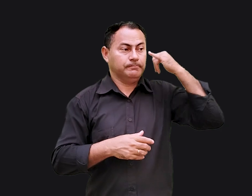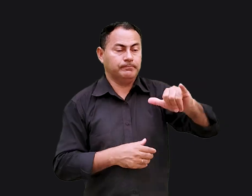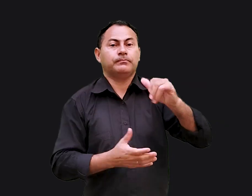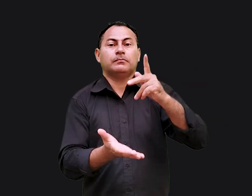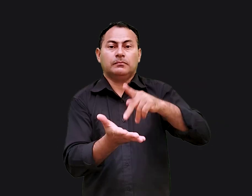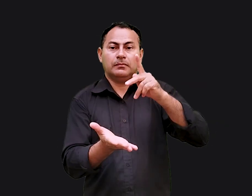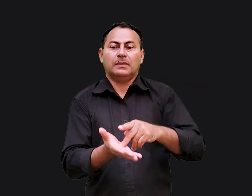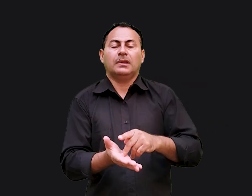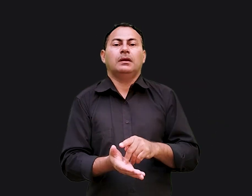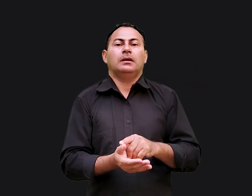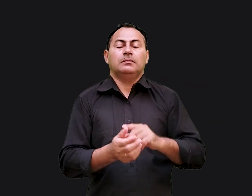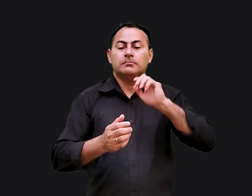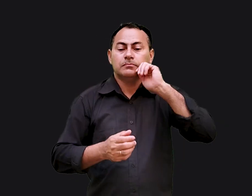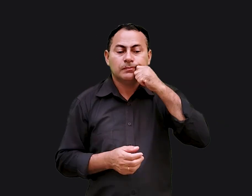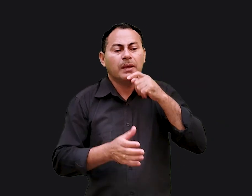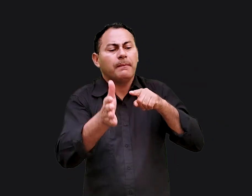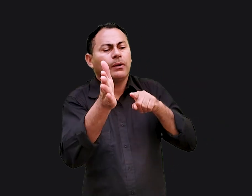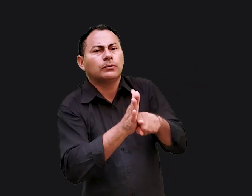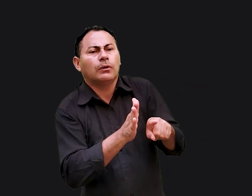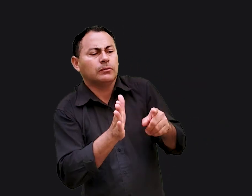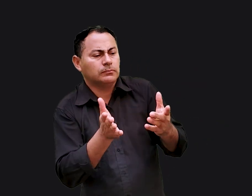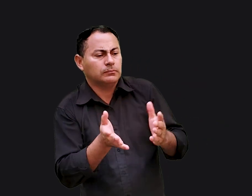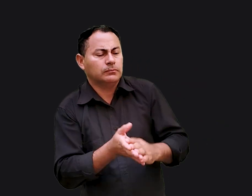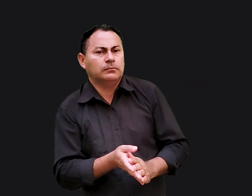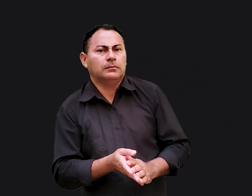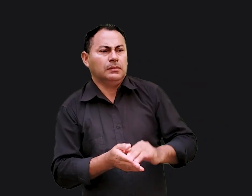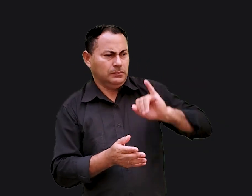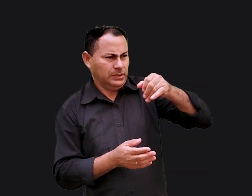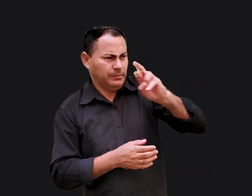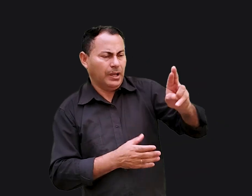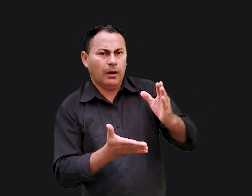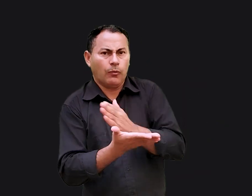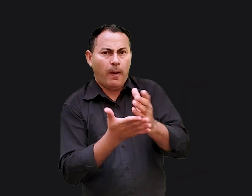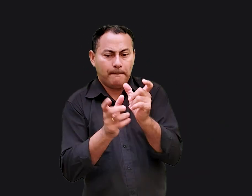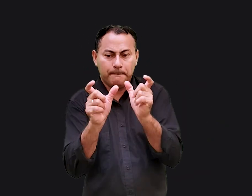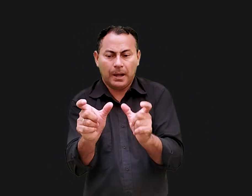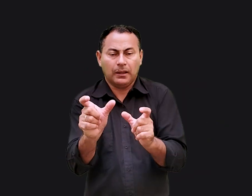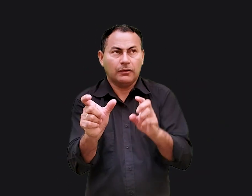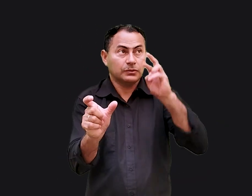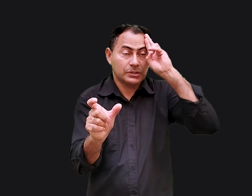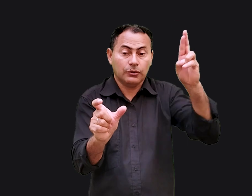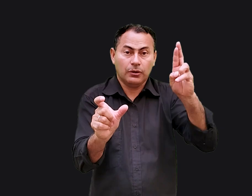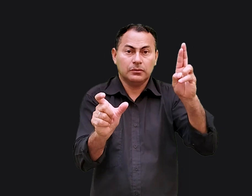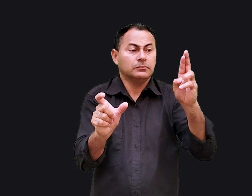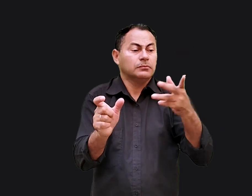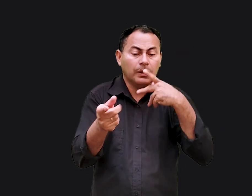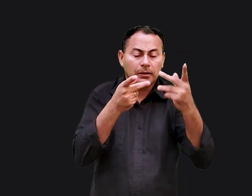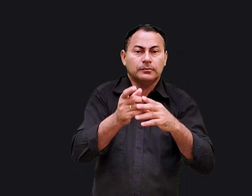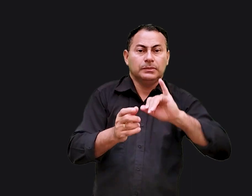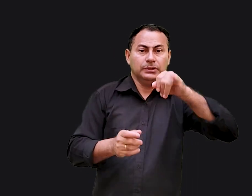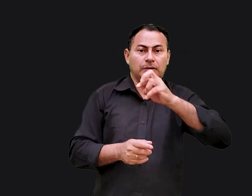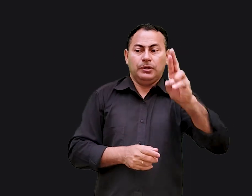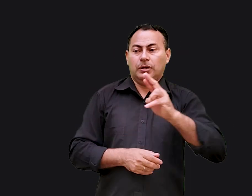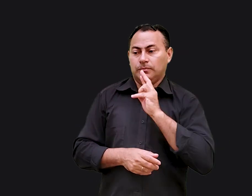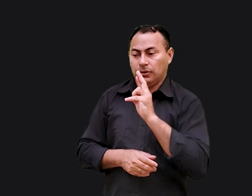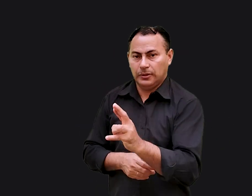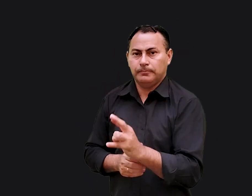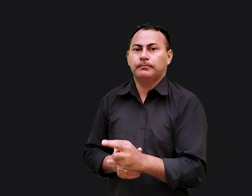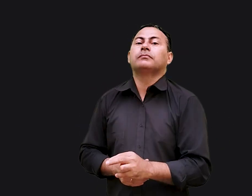Jeremias era um profeta verdadeiro e em segredo lhe perguntou há alguma palavra da parte do senhor Jeremias